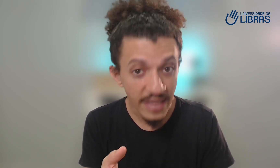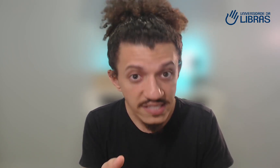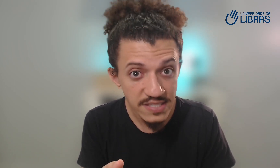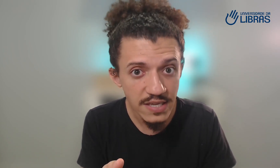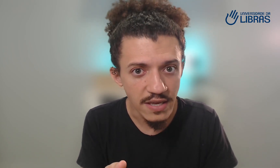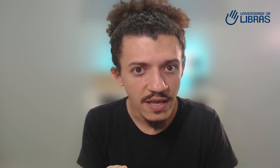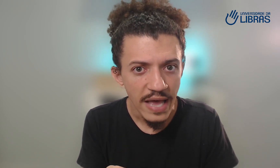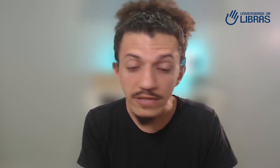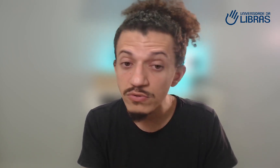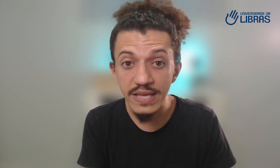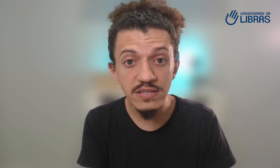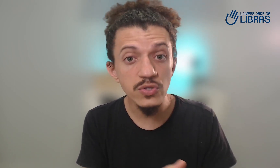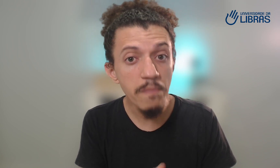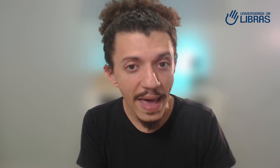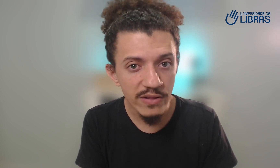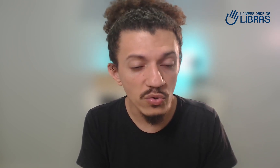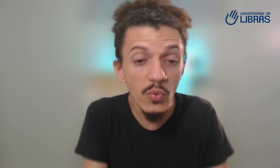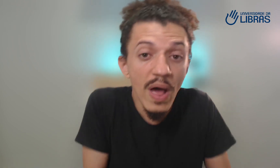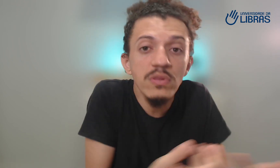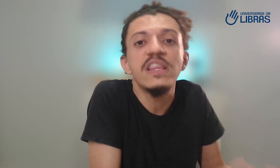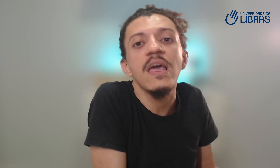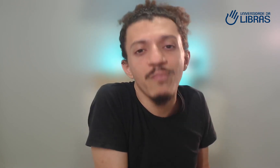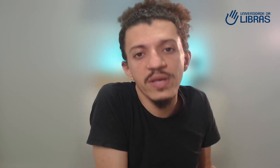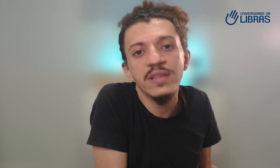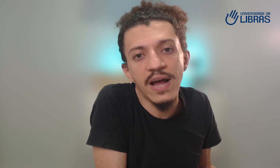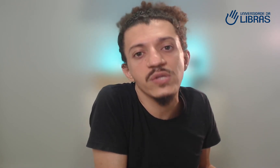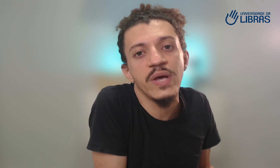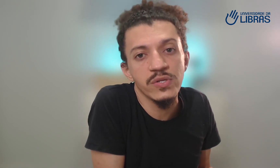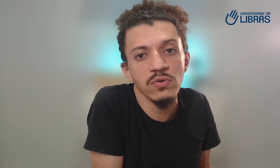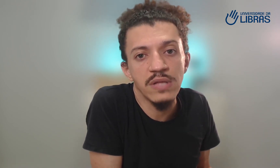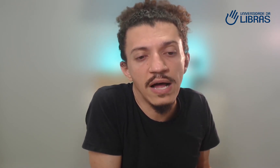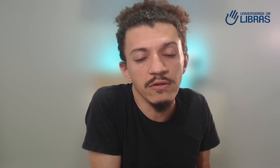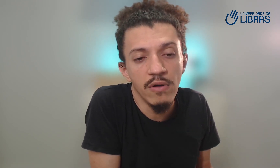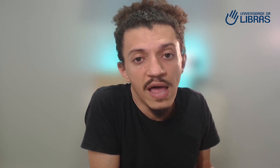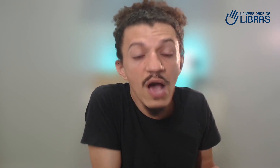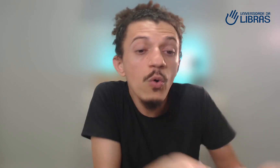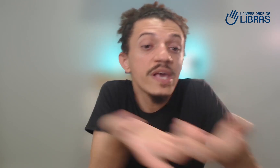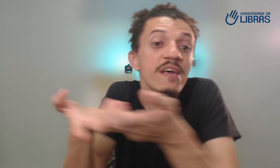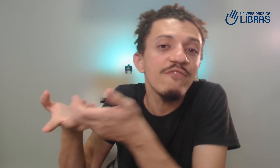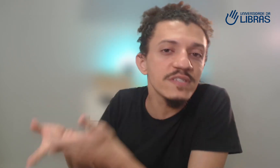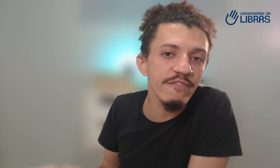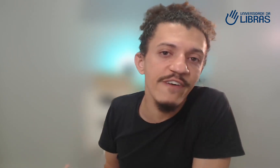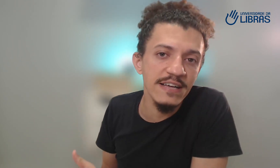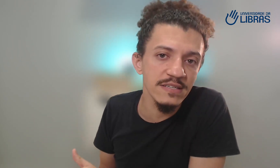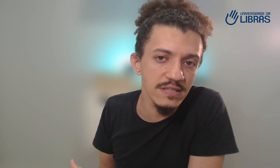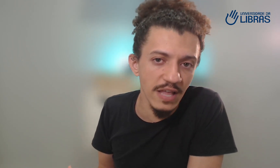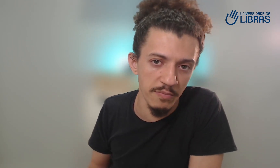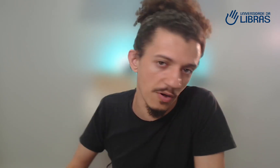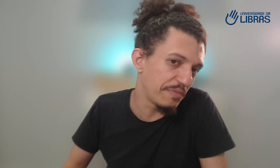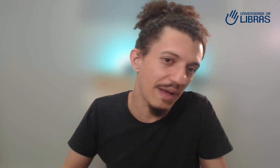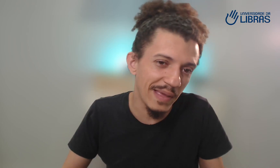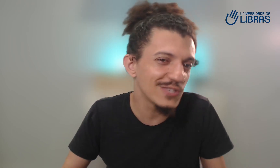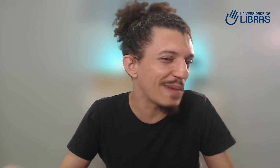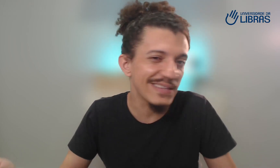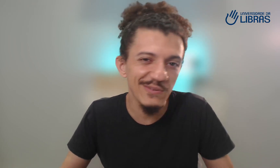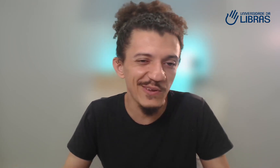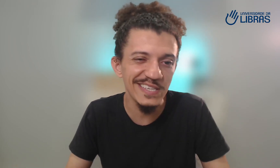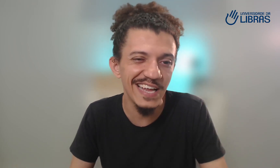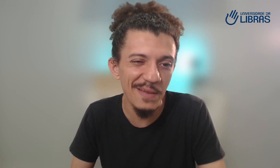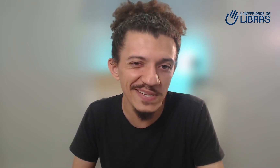Tem sim. É tudo questão de métodos. Não é o tempo que traz o resultado. É o que você faz nesse tempo. E, obviamente, o método fluente em Libras...